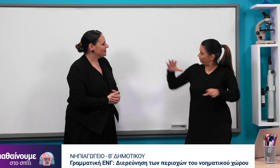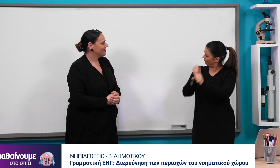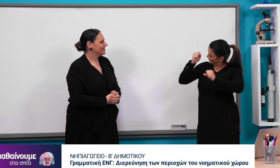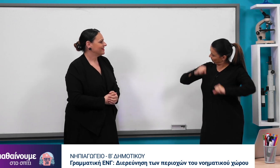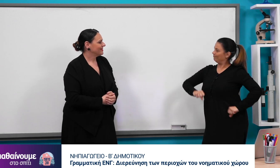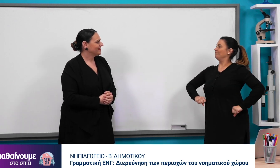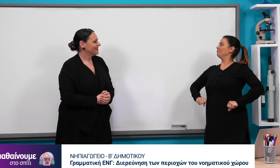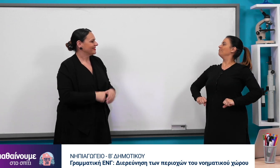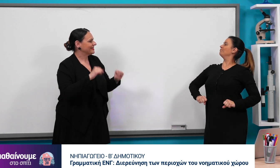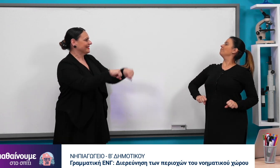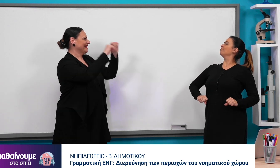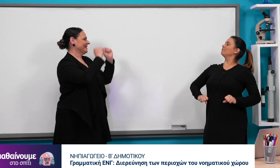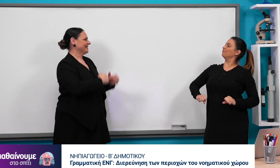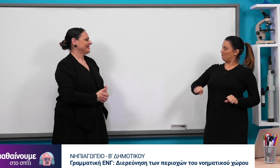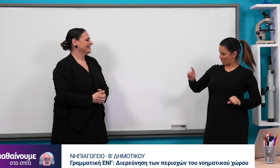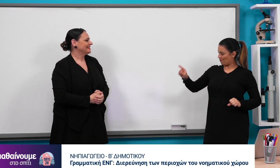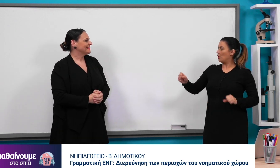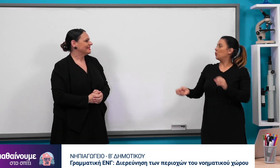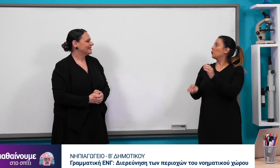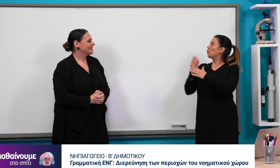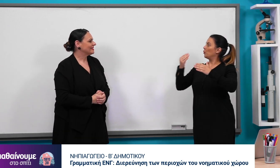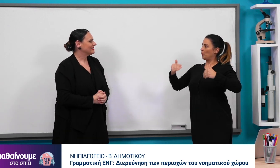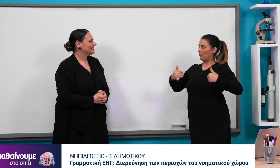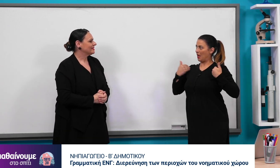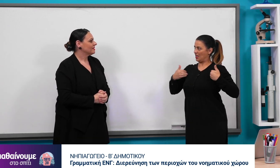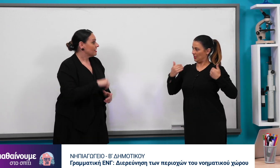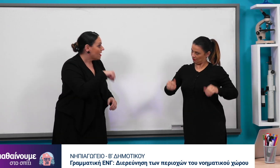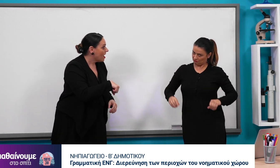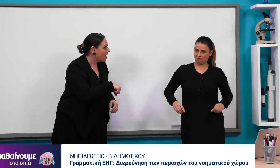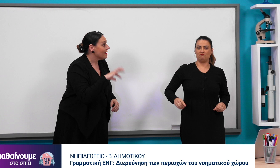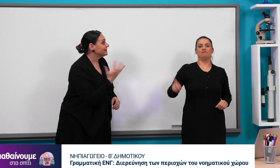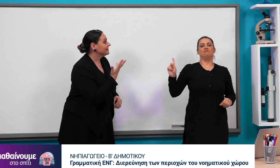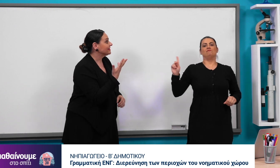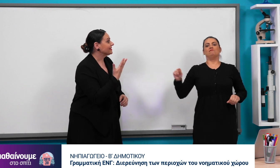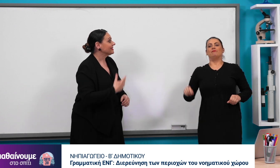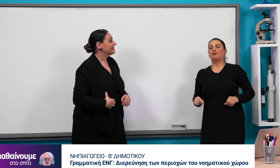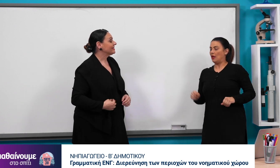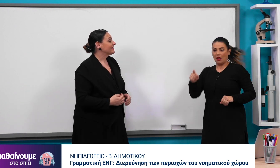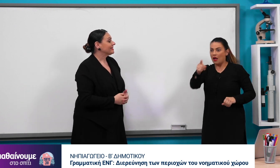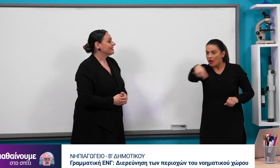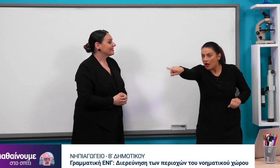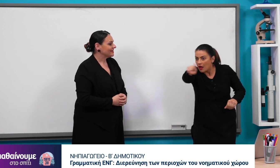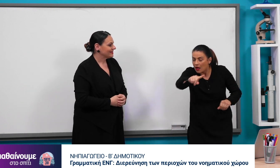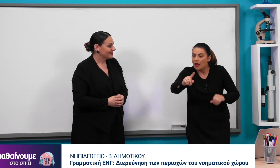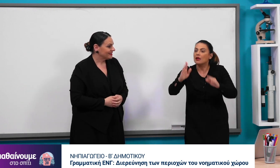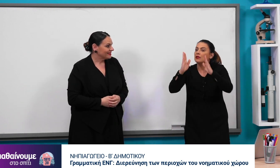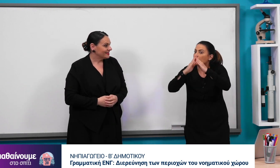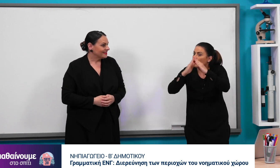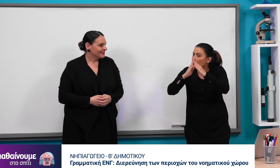Περίμενε τώρα εγώ βρήκα τι θα κάνουμε. Θα σου πω. Θα παίξουμε ένα άλλο παιχνίδι. Κι εσείς μπορείτε να το